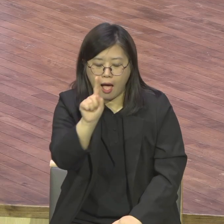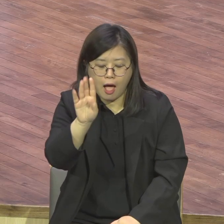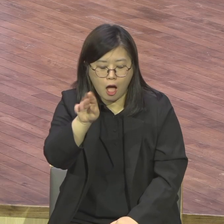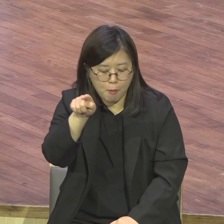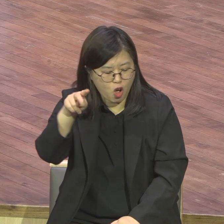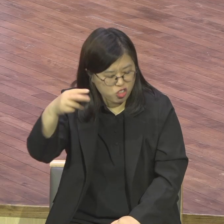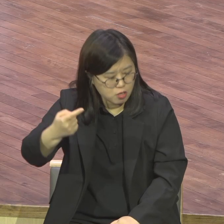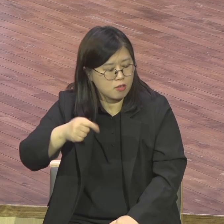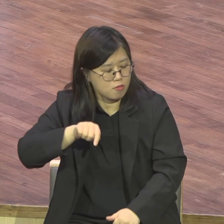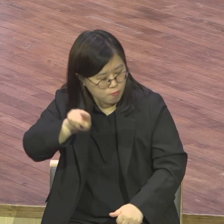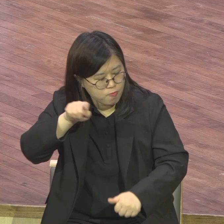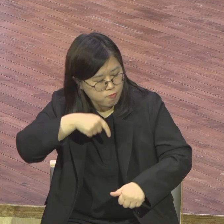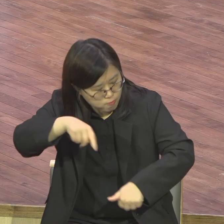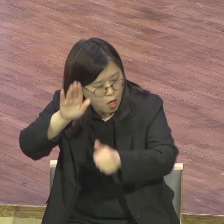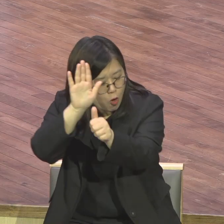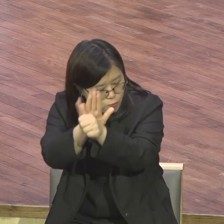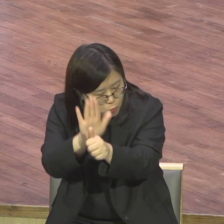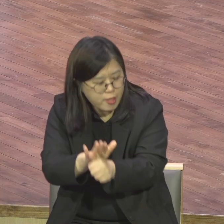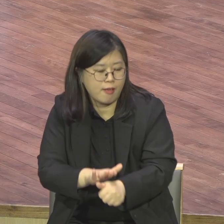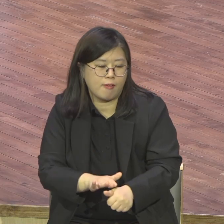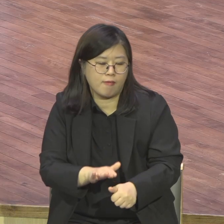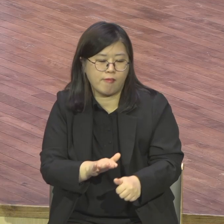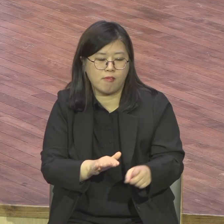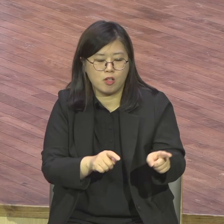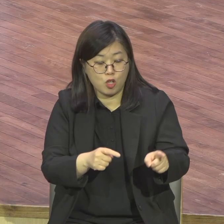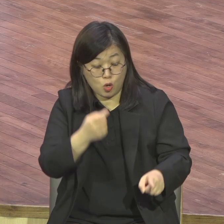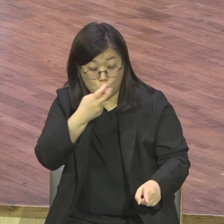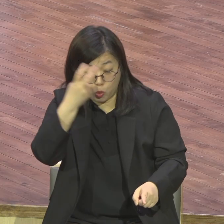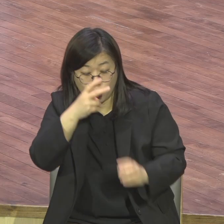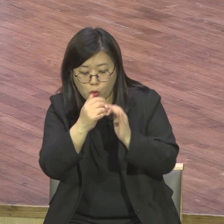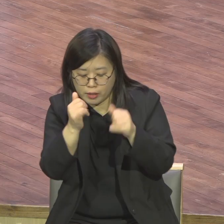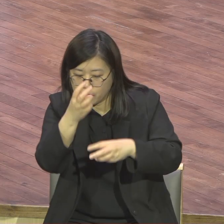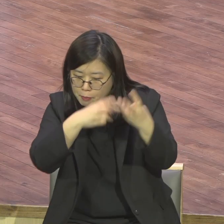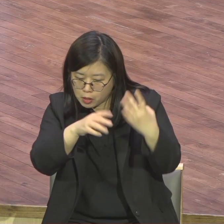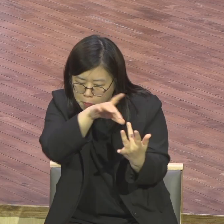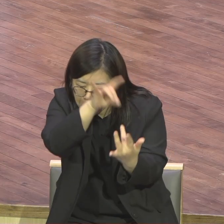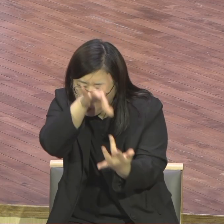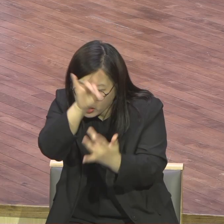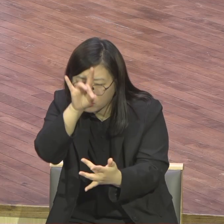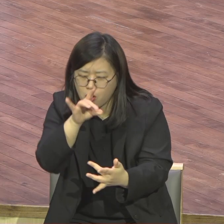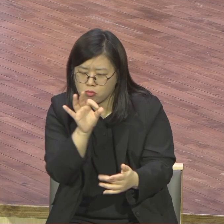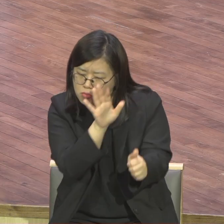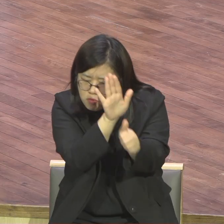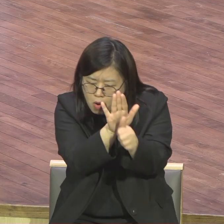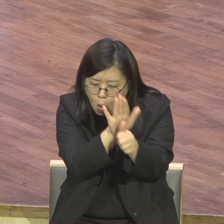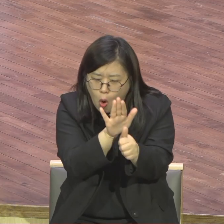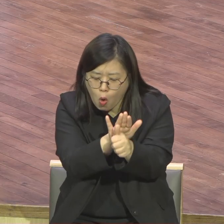인재양성 인재들 엘리트들 엘리트들 좀 키워야 돼